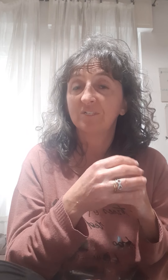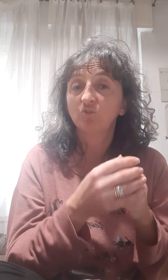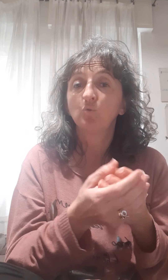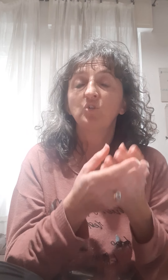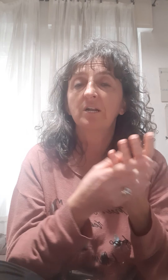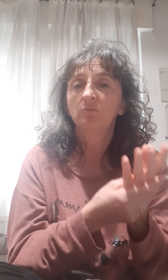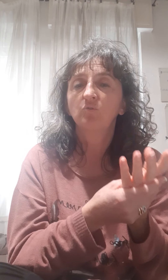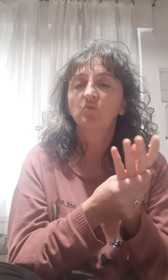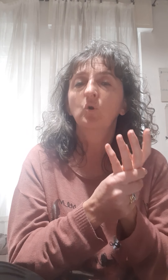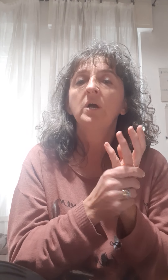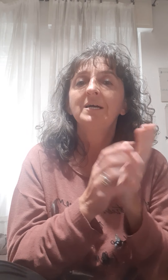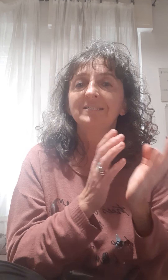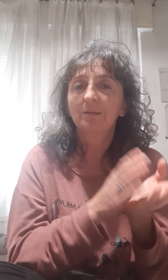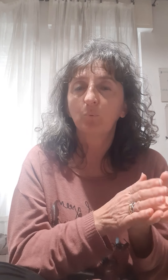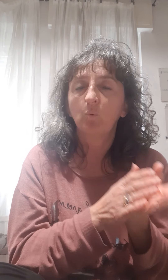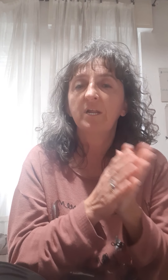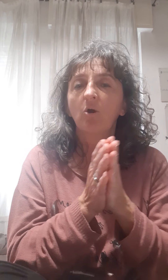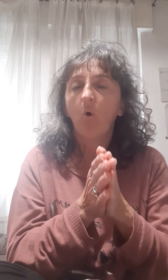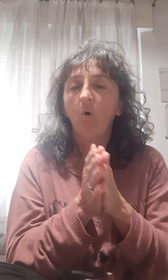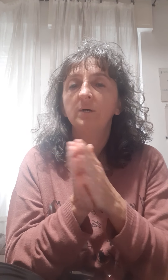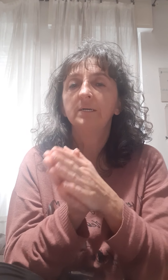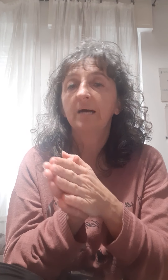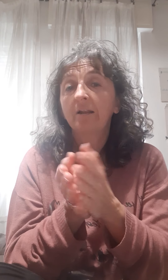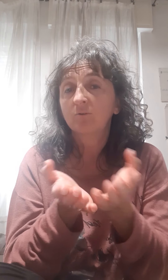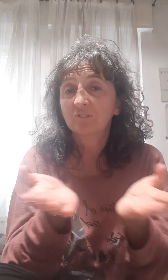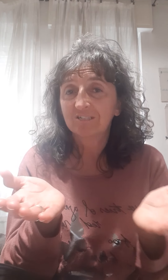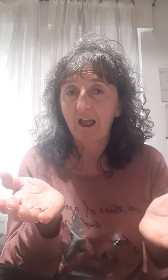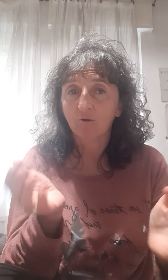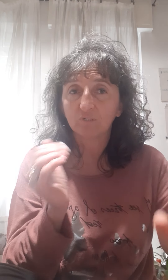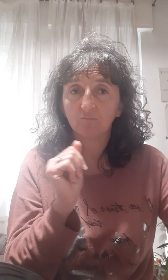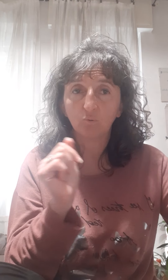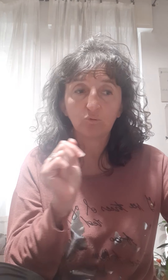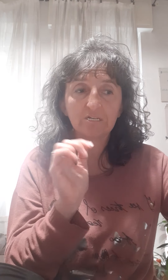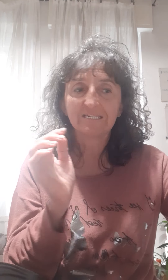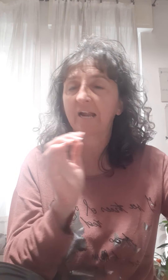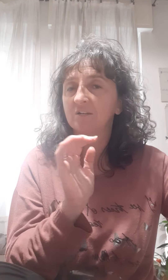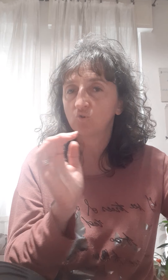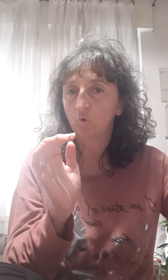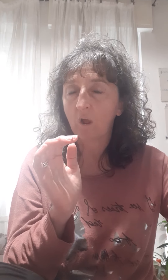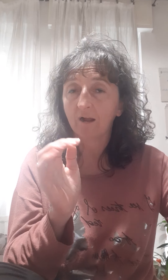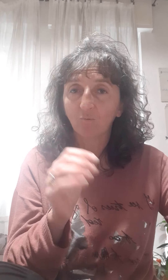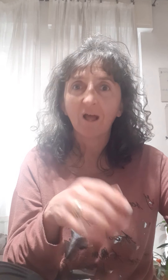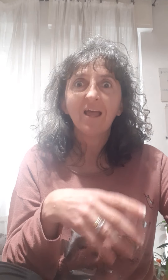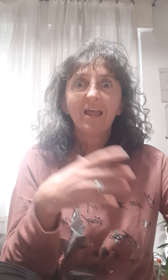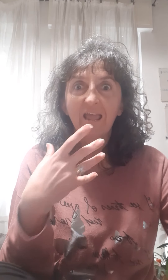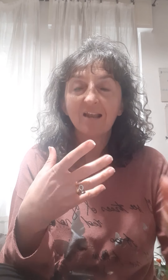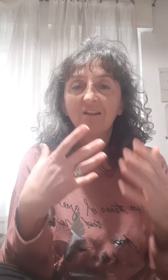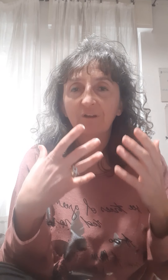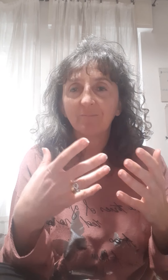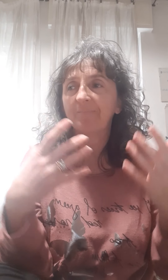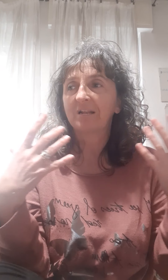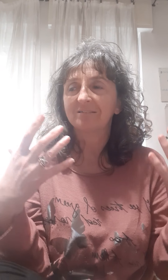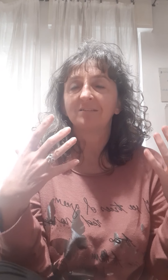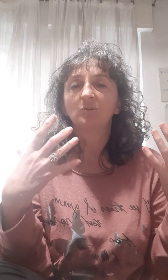ad aggiungere al nostro sapone o alla nostra acqua, se volete utilizzare anche solo acqua e lì veramente la stanza